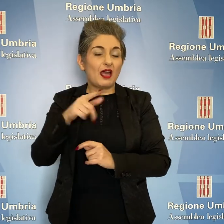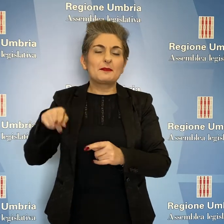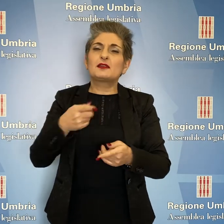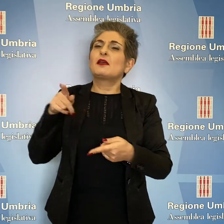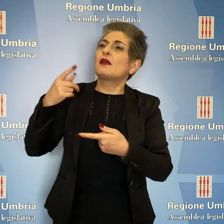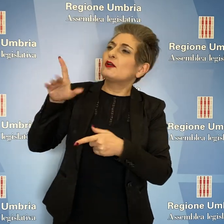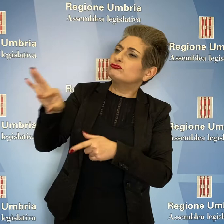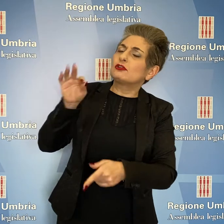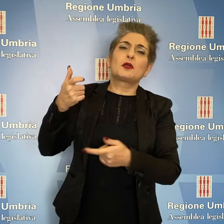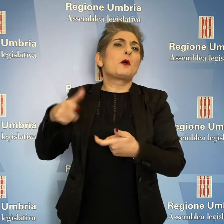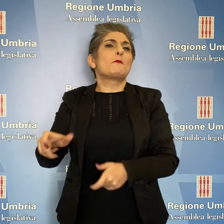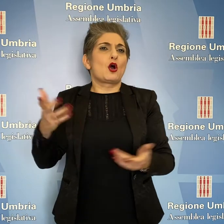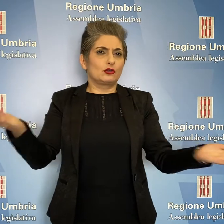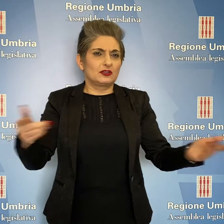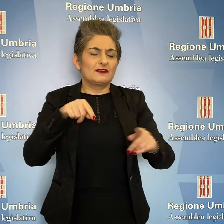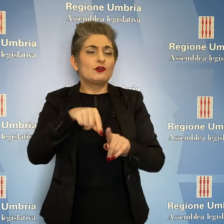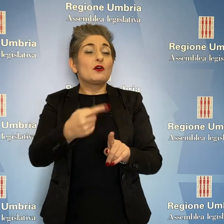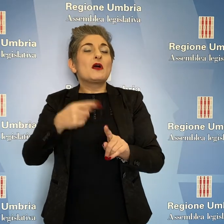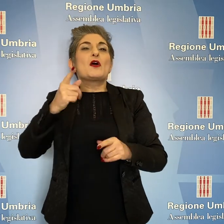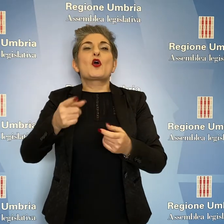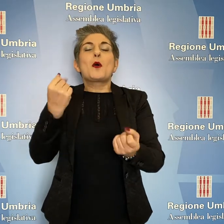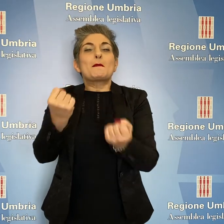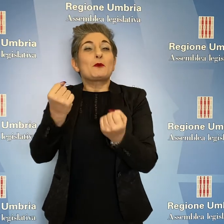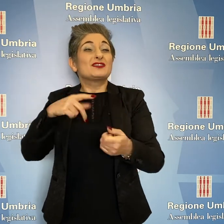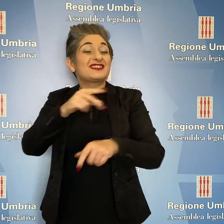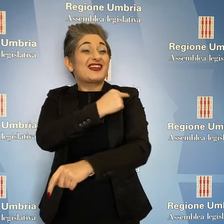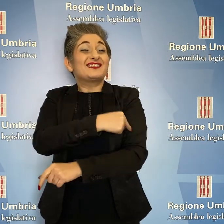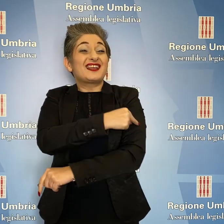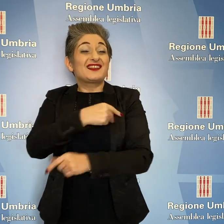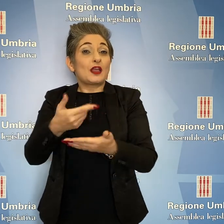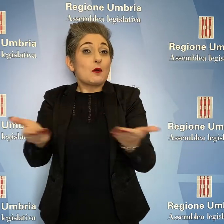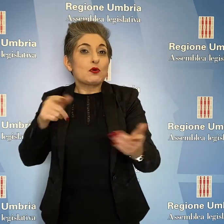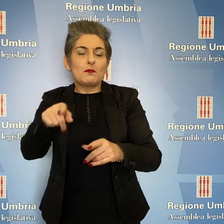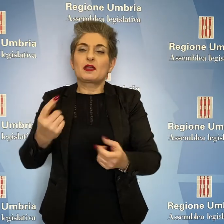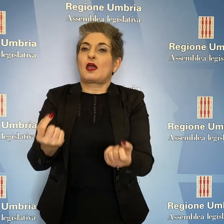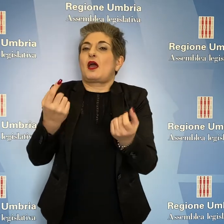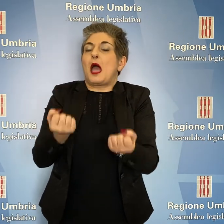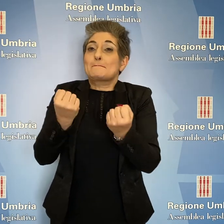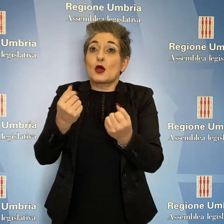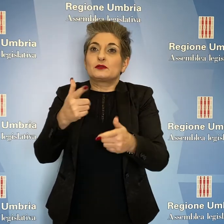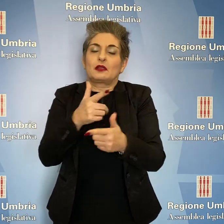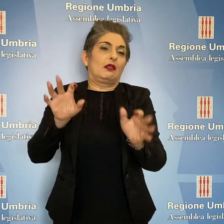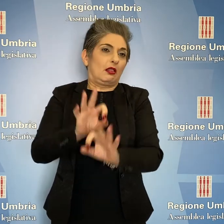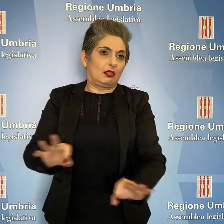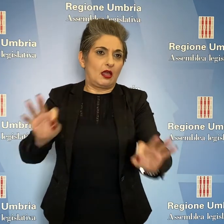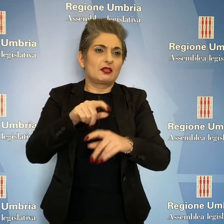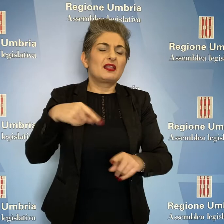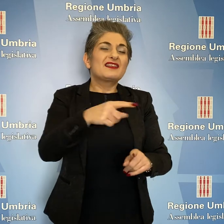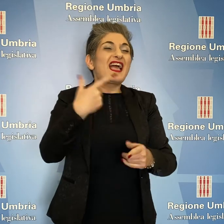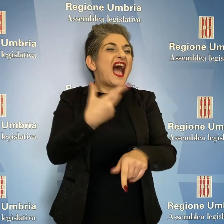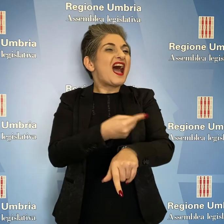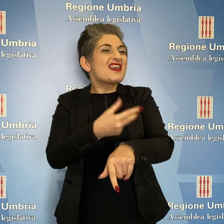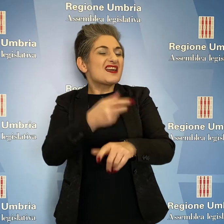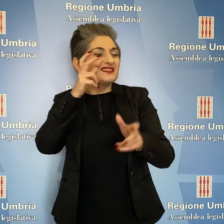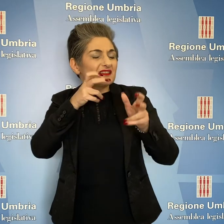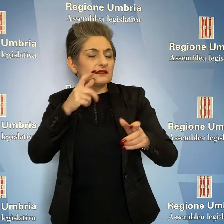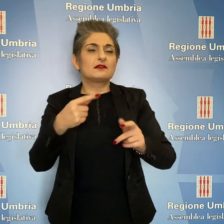necessario potenziare la sanità pubblica, ma non è avvenuto. Le assunzioni sono state pochissime e i nostri anestesisti sono andati a